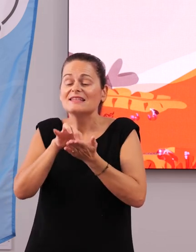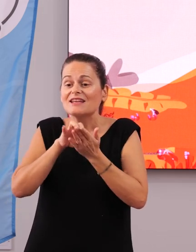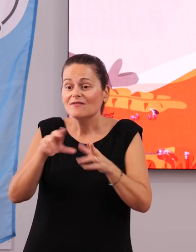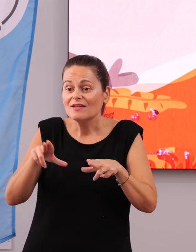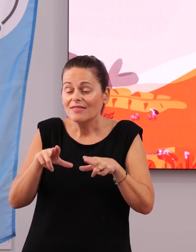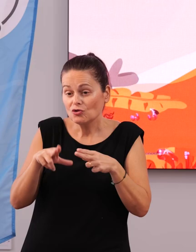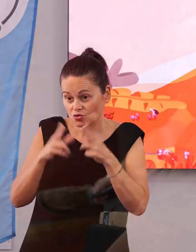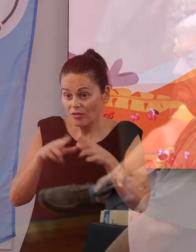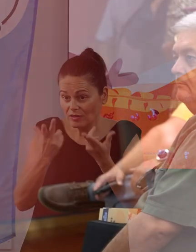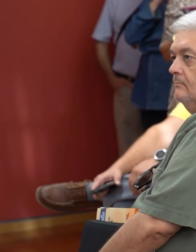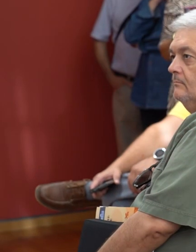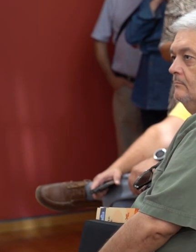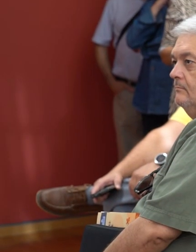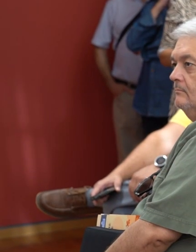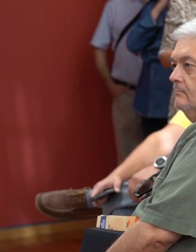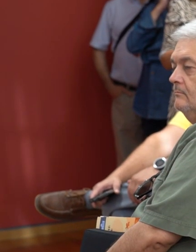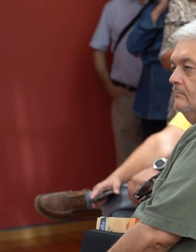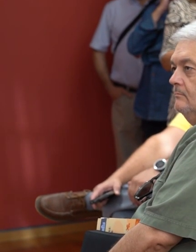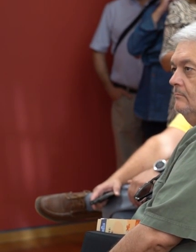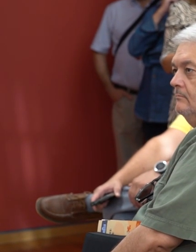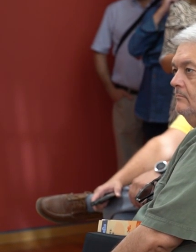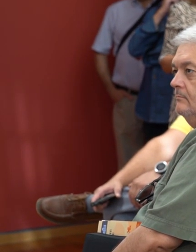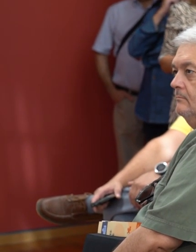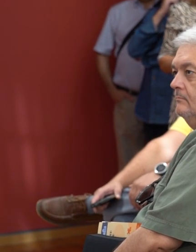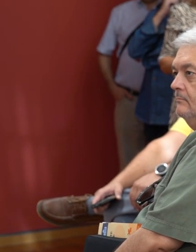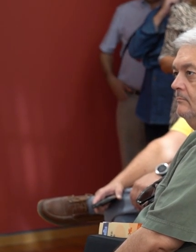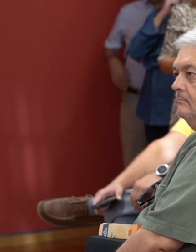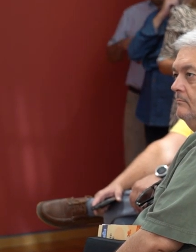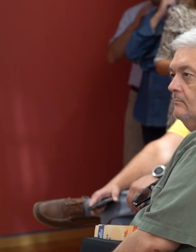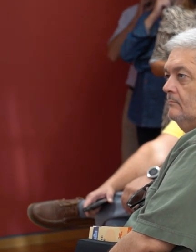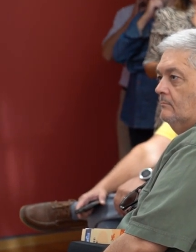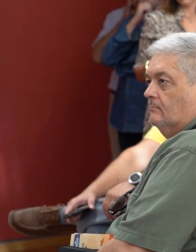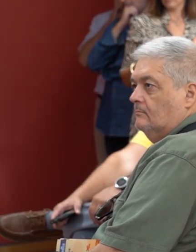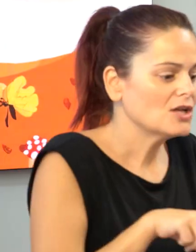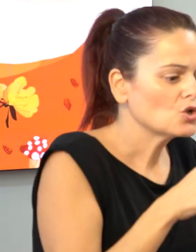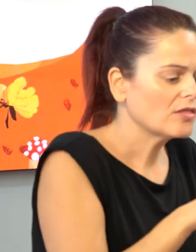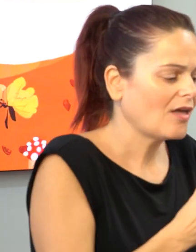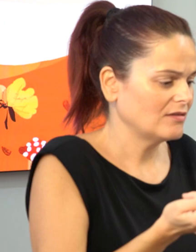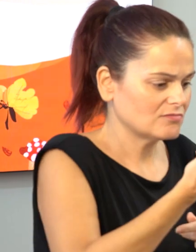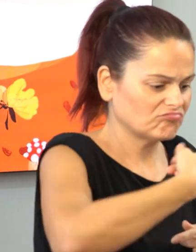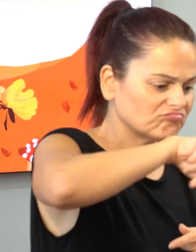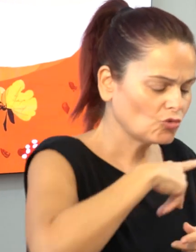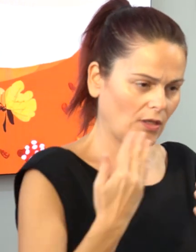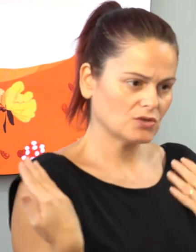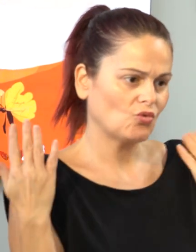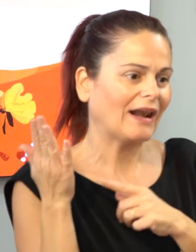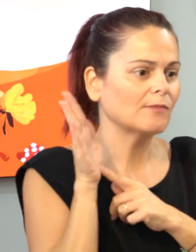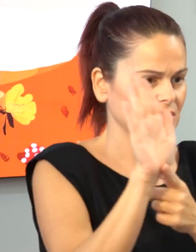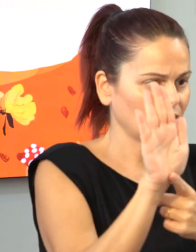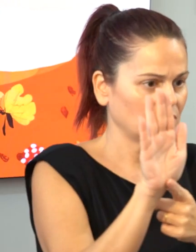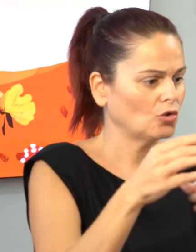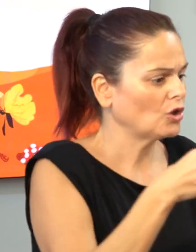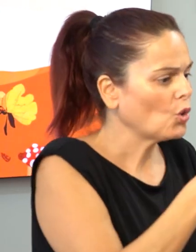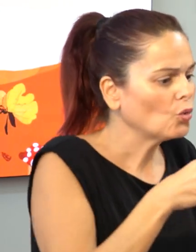de la Unidad de Discapacidad, se está realizando para que las entidades sociales podamos tener la representatividad que los colectivos se merecen.